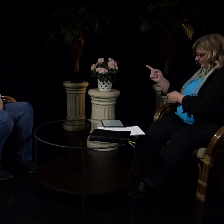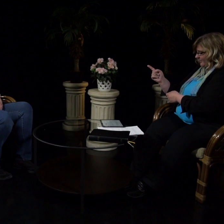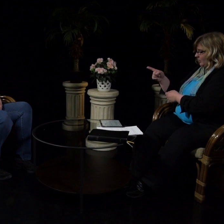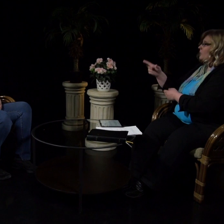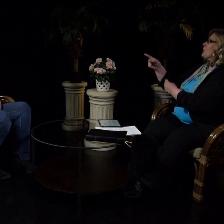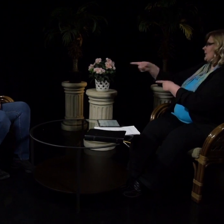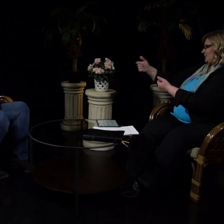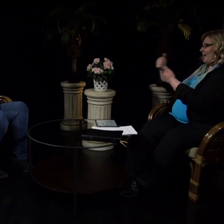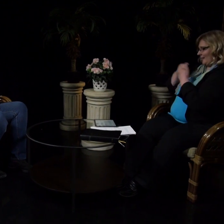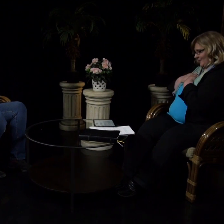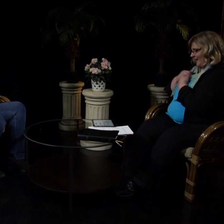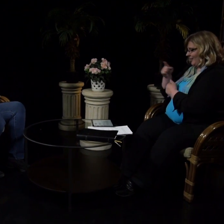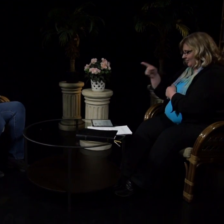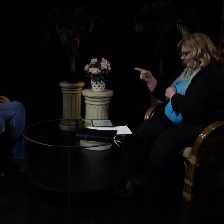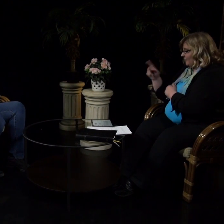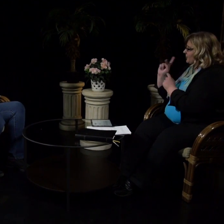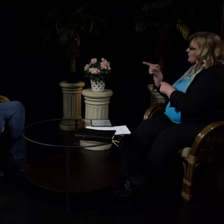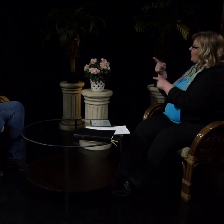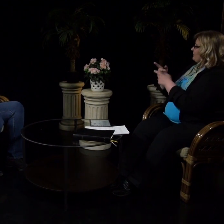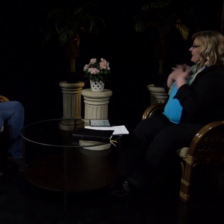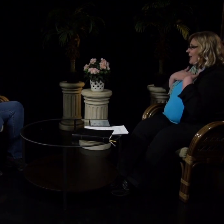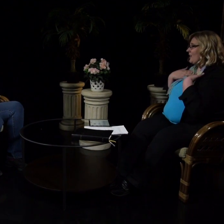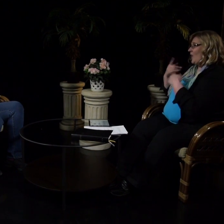saatte, että ilonne olisi täydellinen.